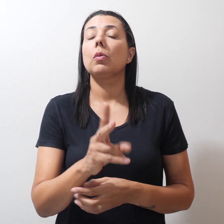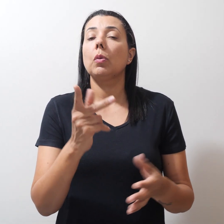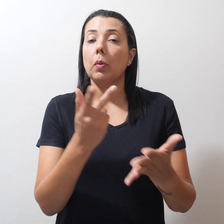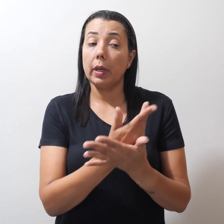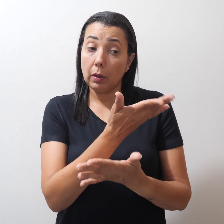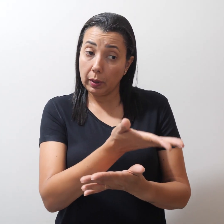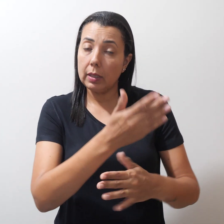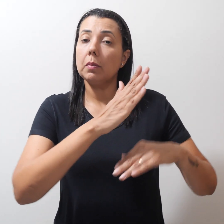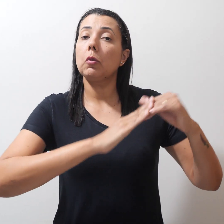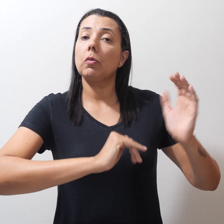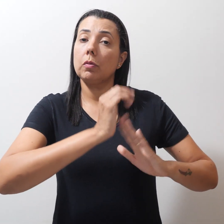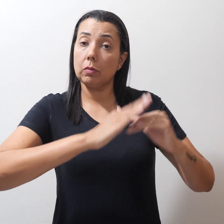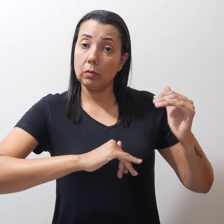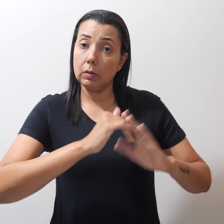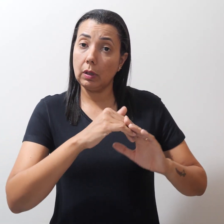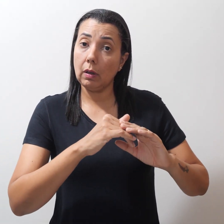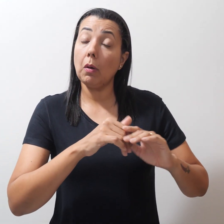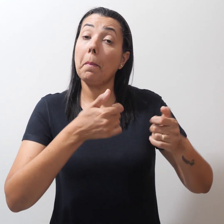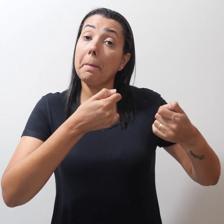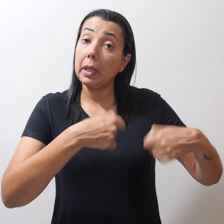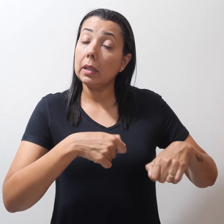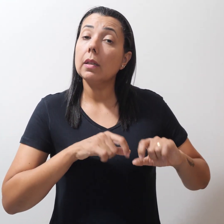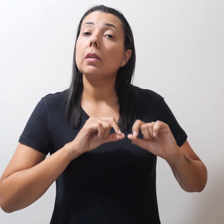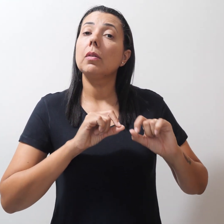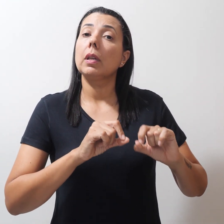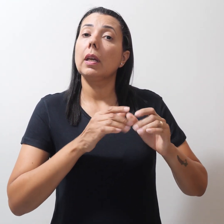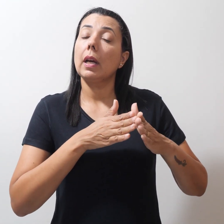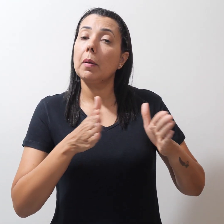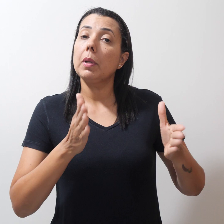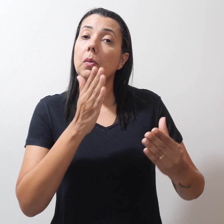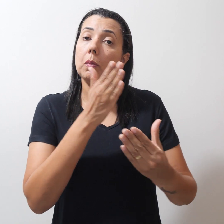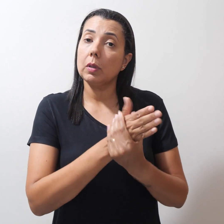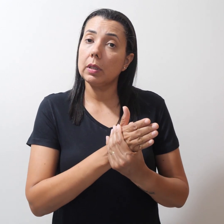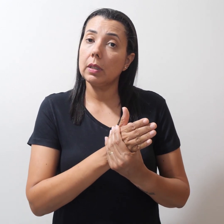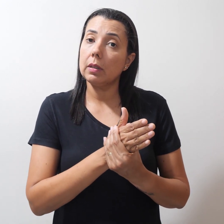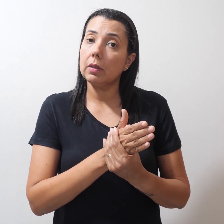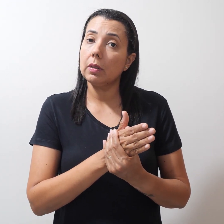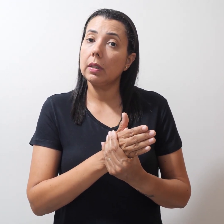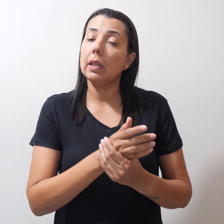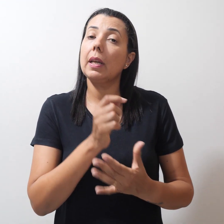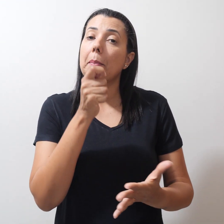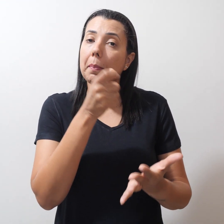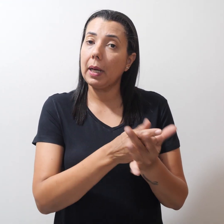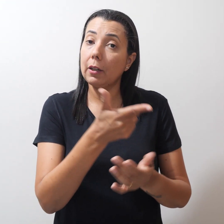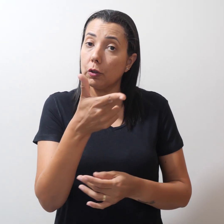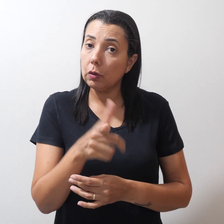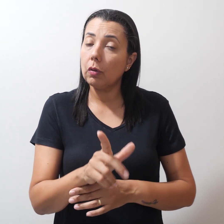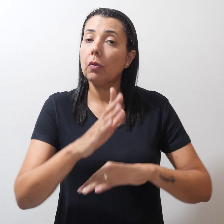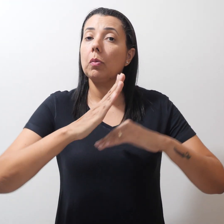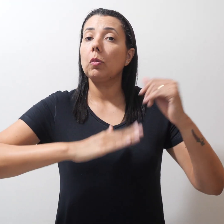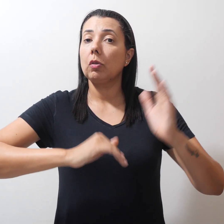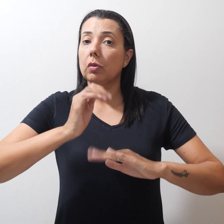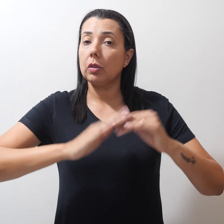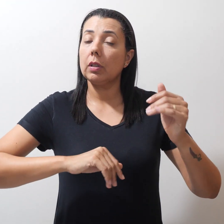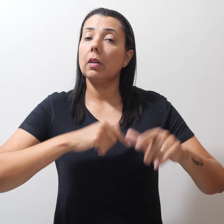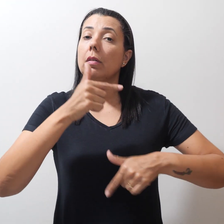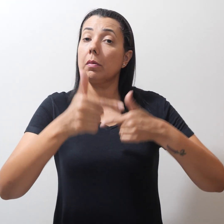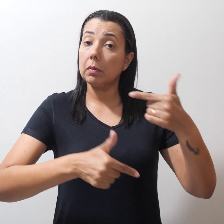profissional. Será necessário abrir um processo de repague. Profissional da ativa podem